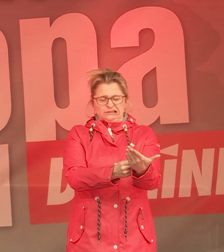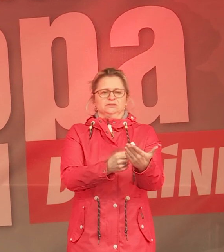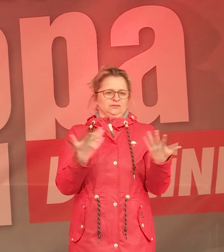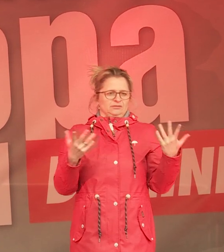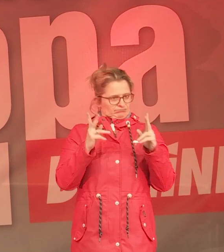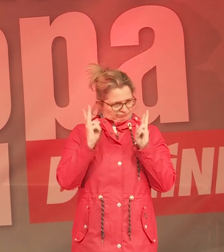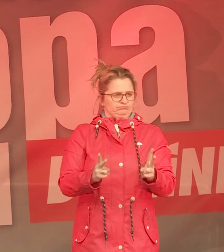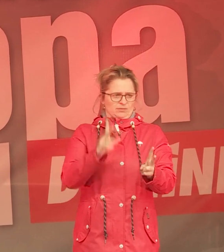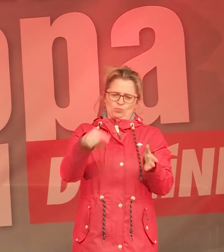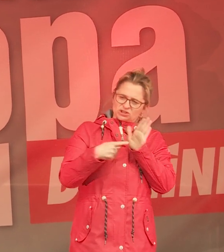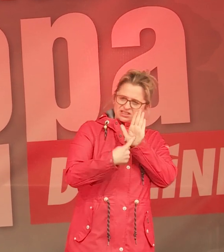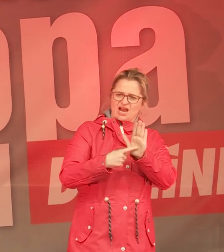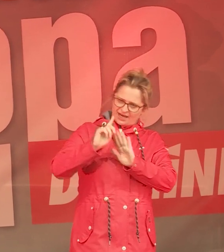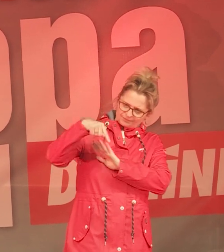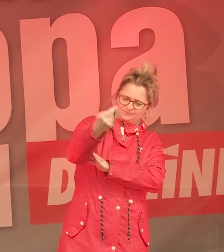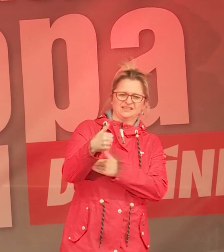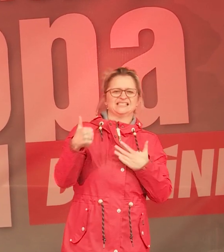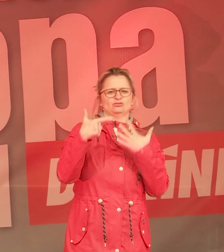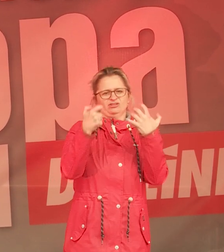Signal am 26. wäre gut.